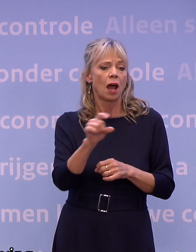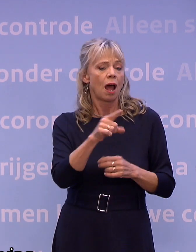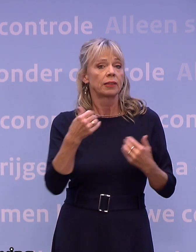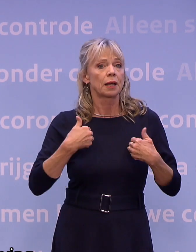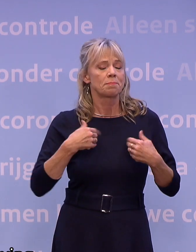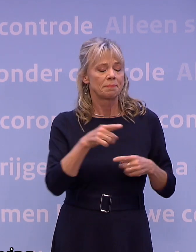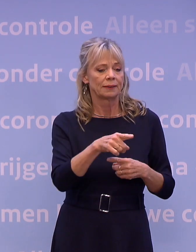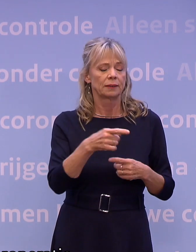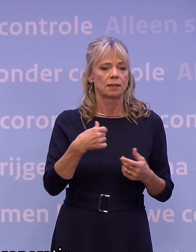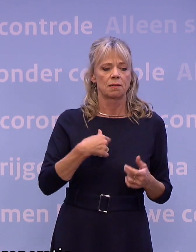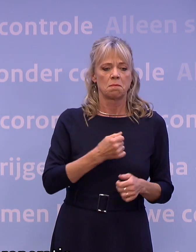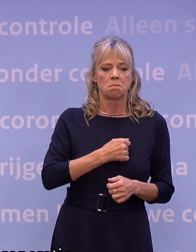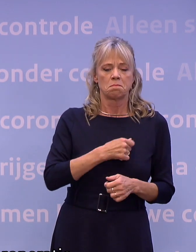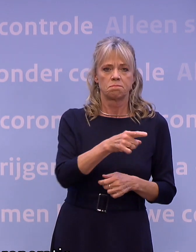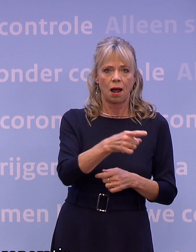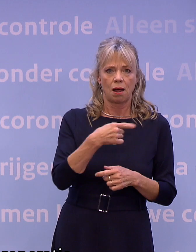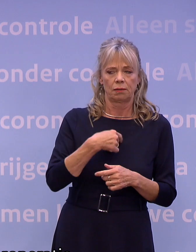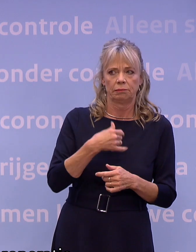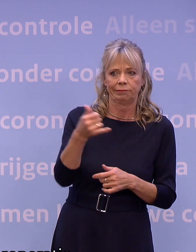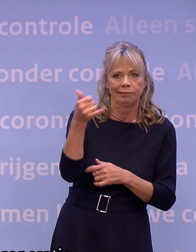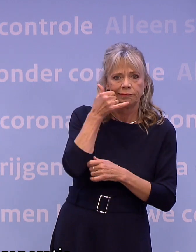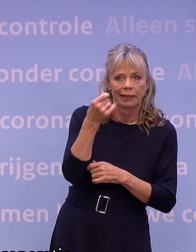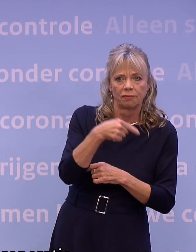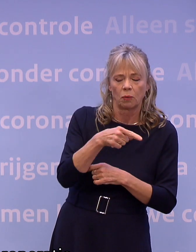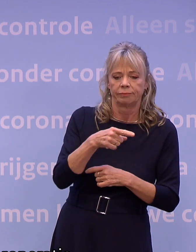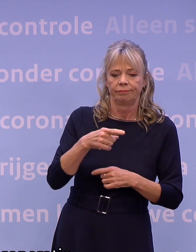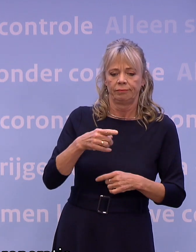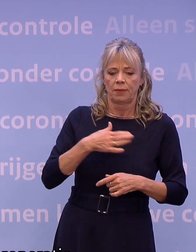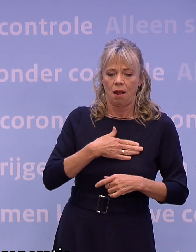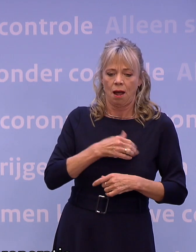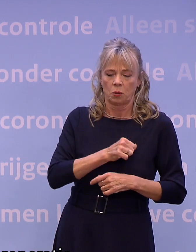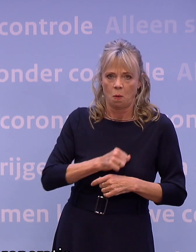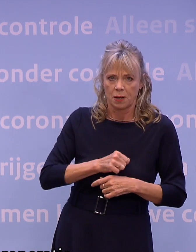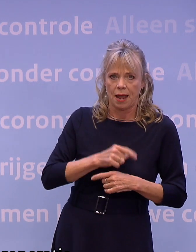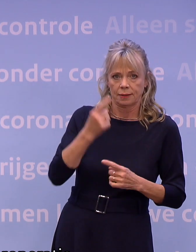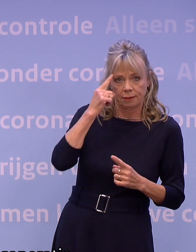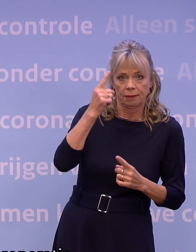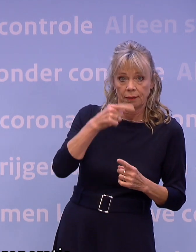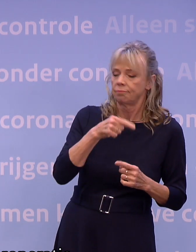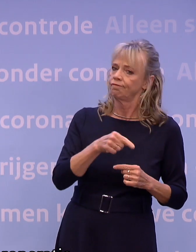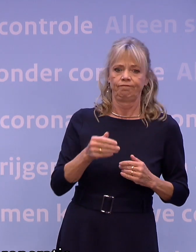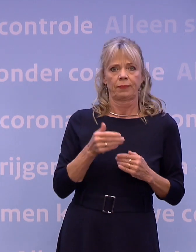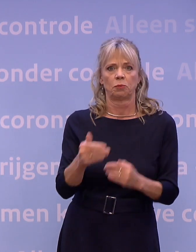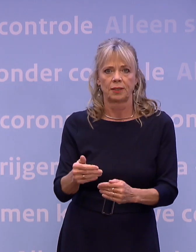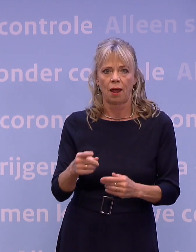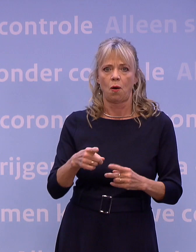voor het telefoontje dat hun hartoperatie of kankeroperatie moet worden uitgesteld.